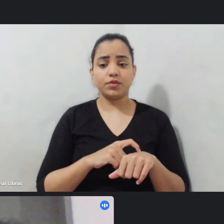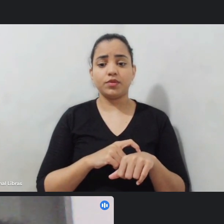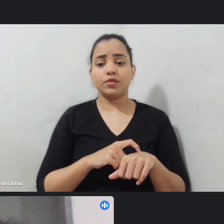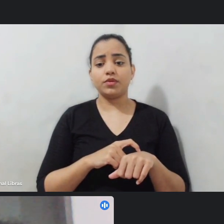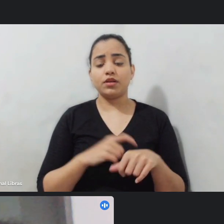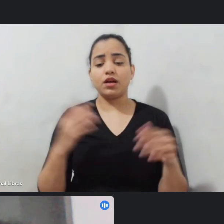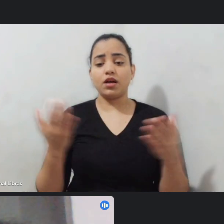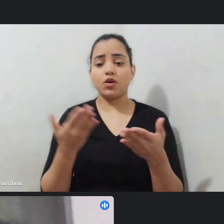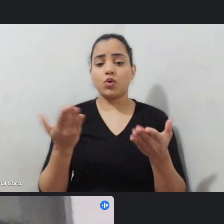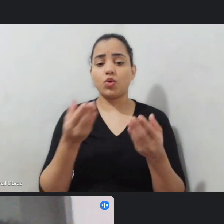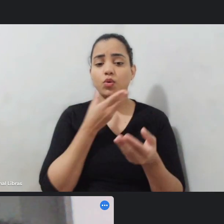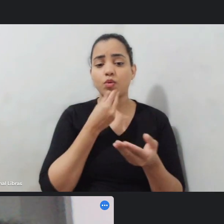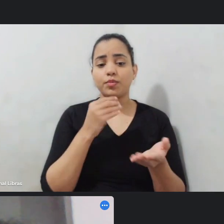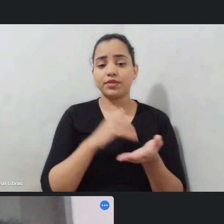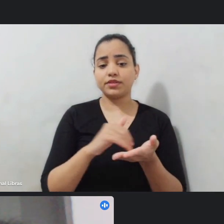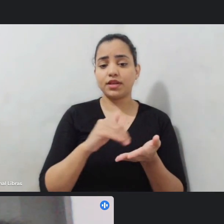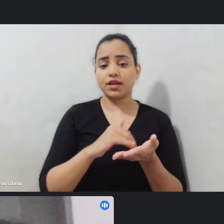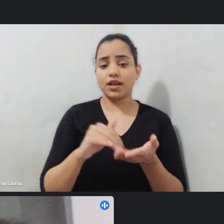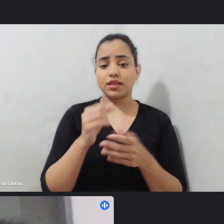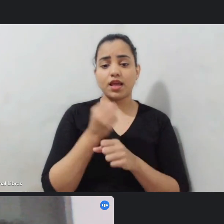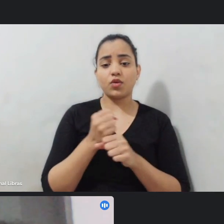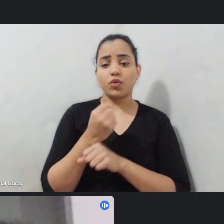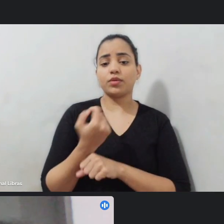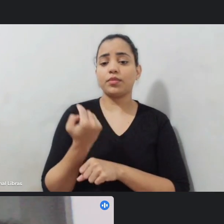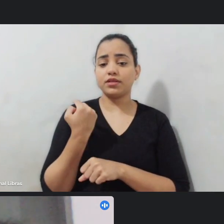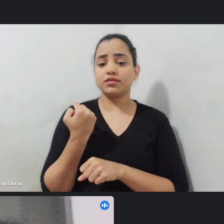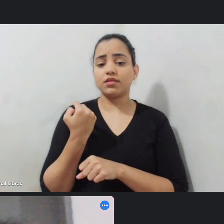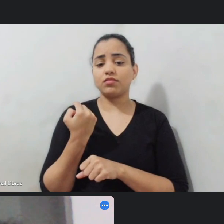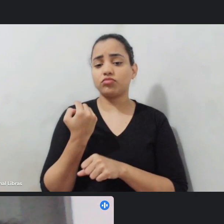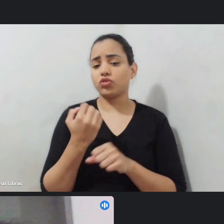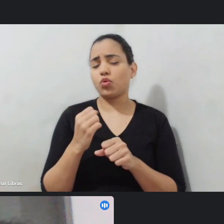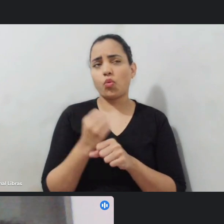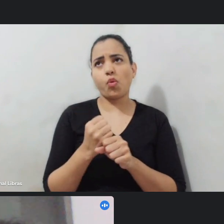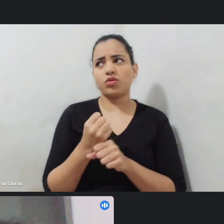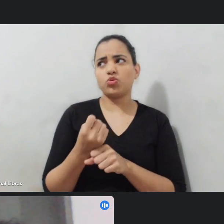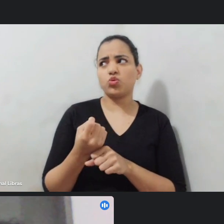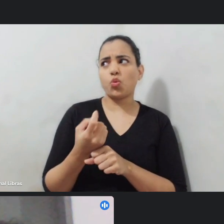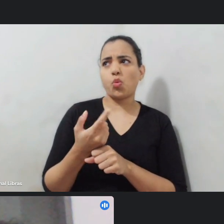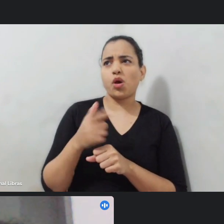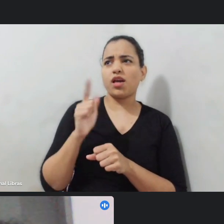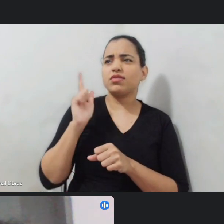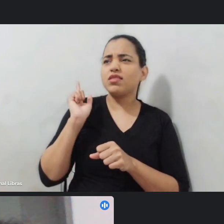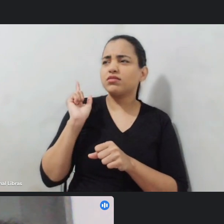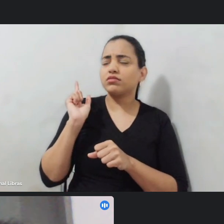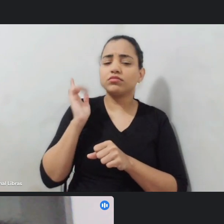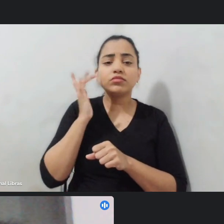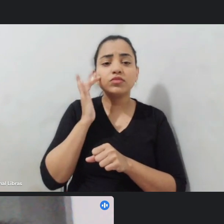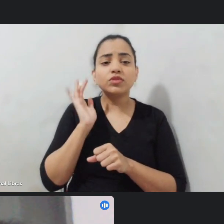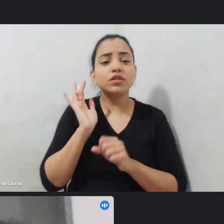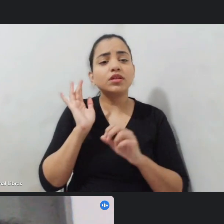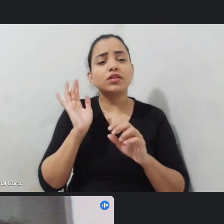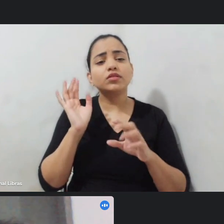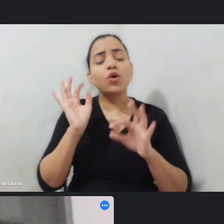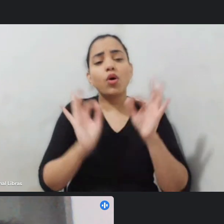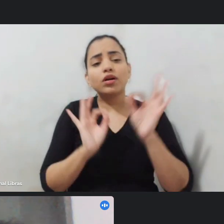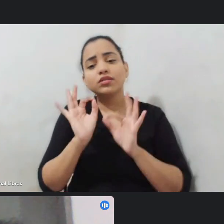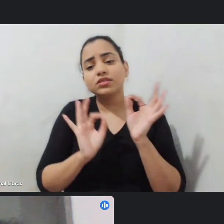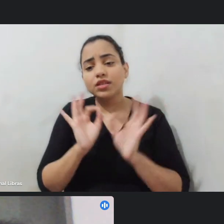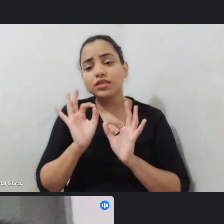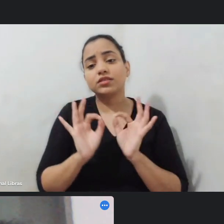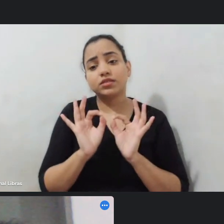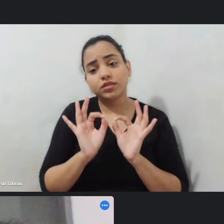acho que foi o ano passado ou foi o ano retrasado nesse propósito de organização dos grupos de